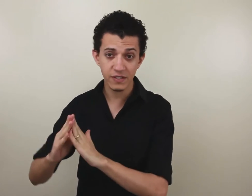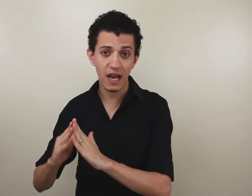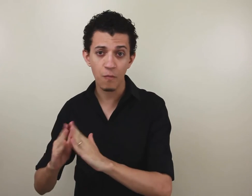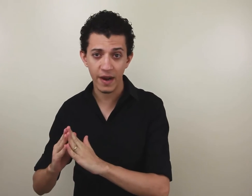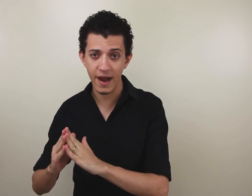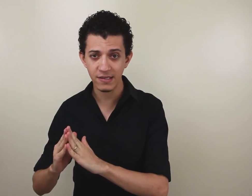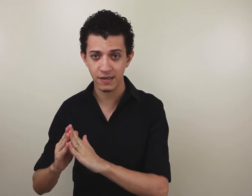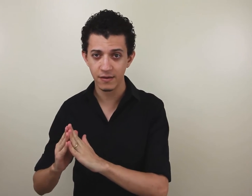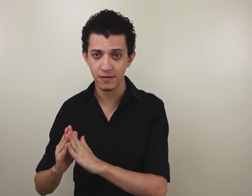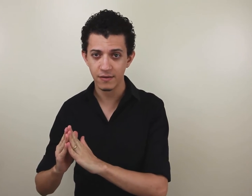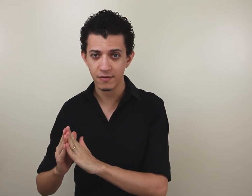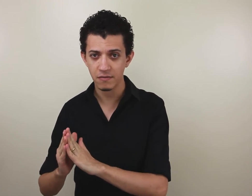você arruma a casa?